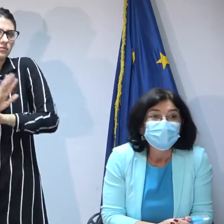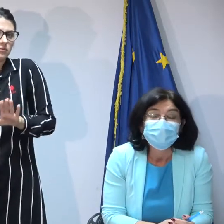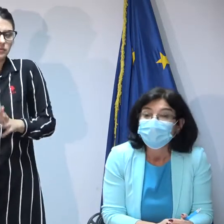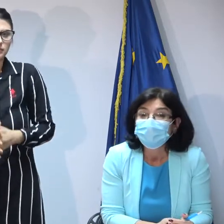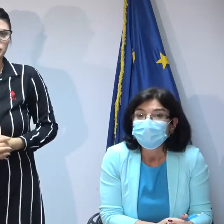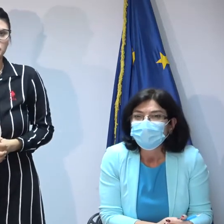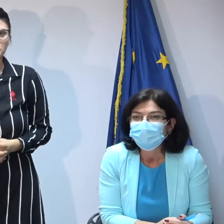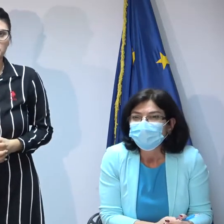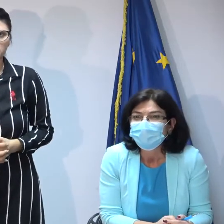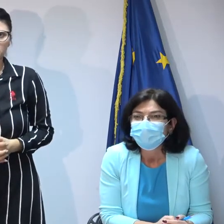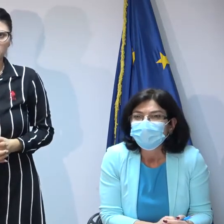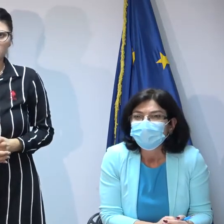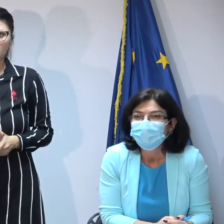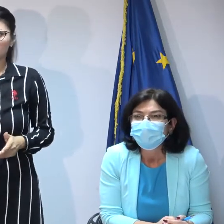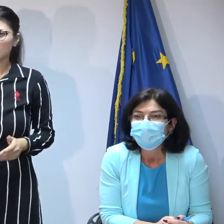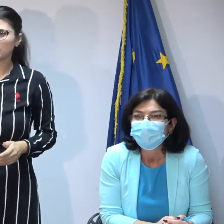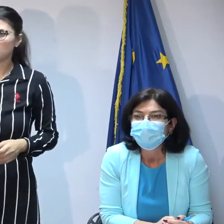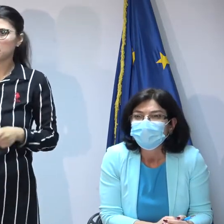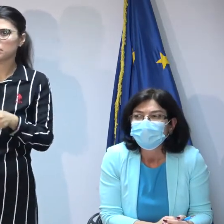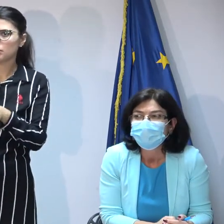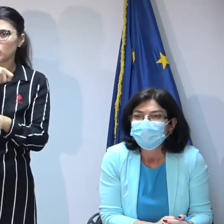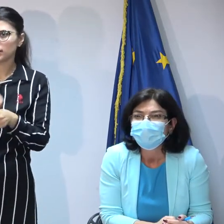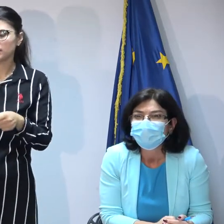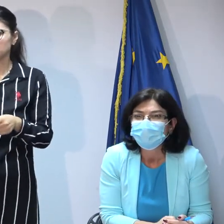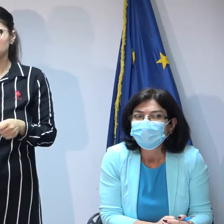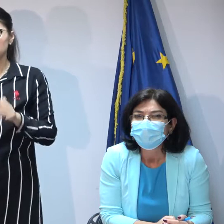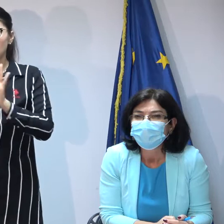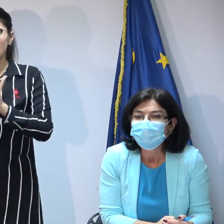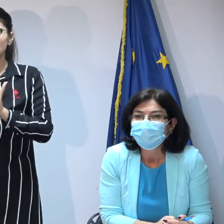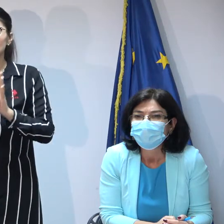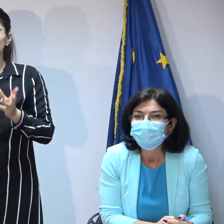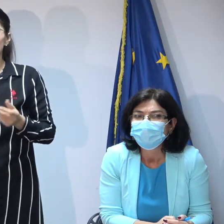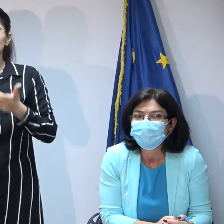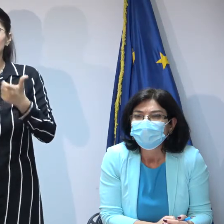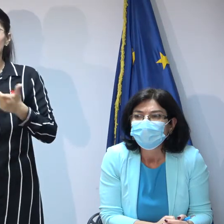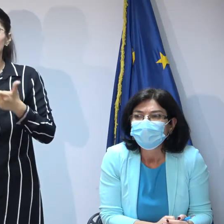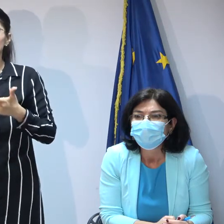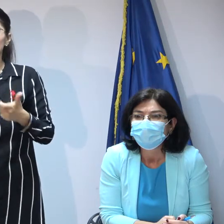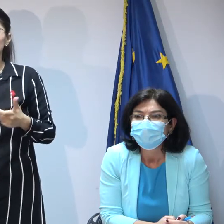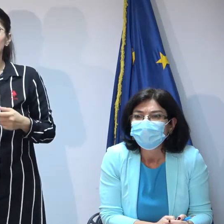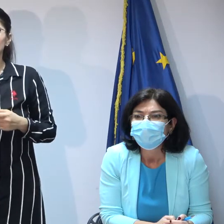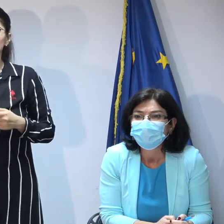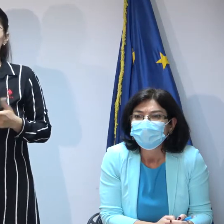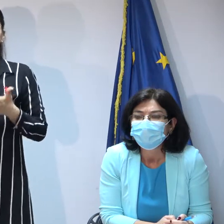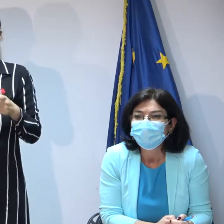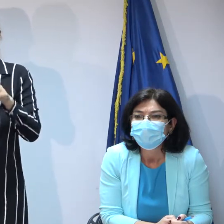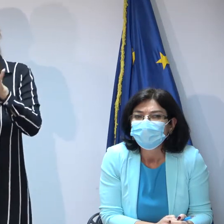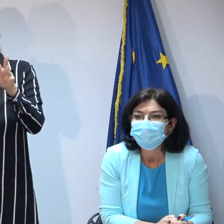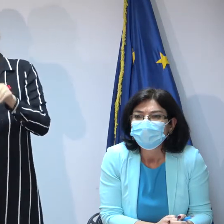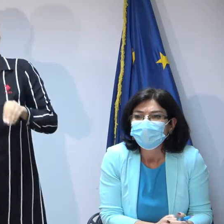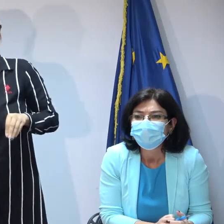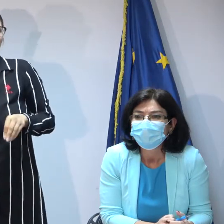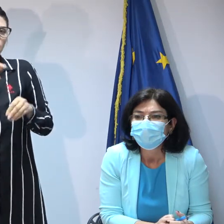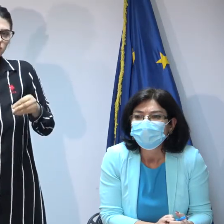nu ar trebui modificată și acea parte de legi care vorbește despre relația dintre părintele biologic și copilul